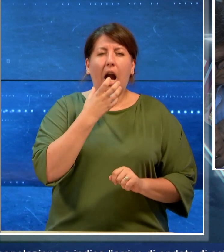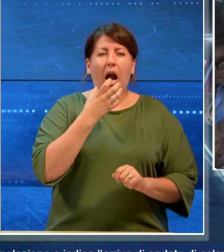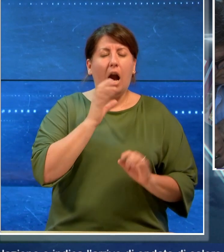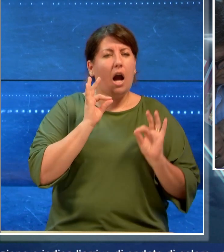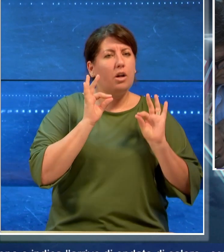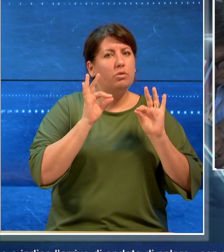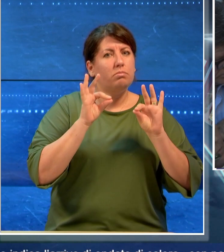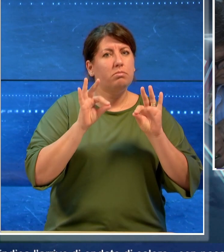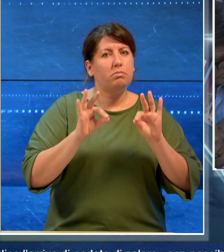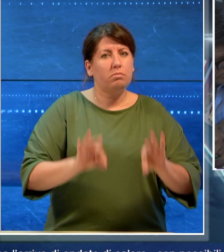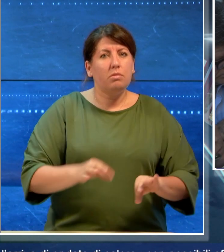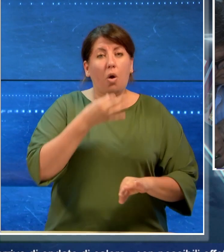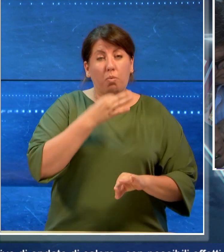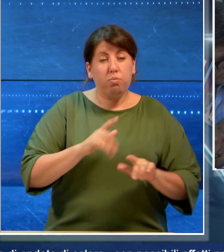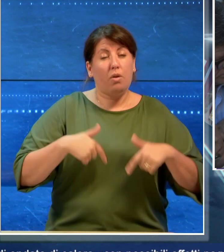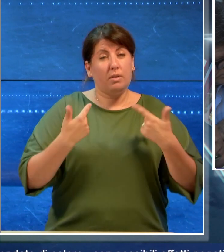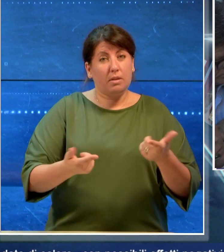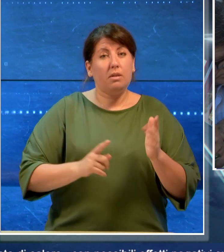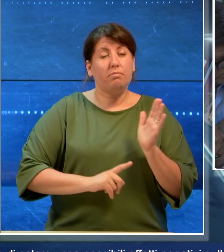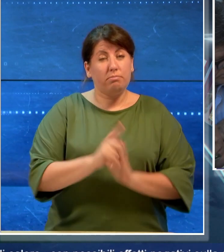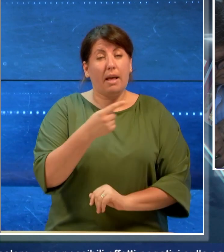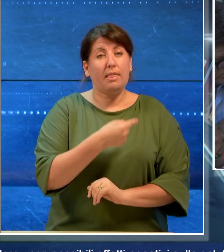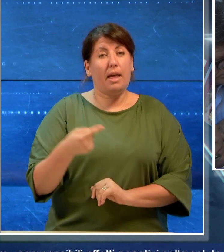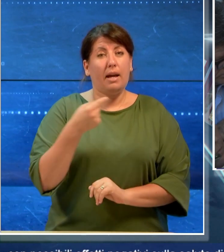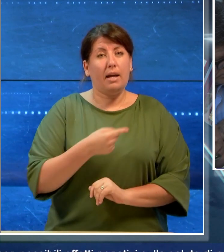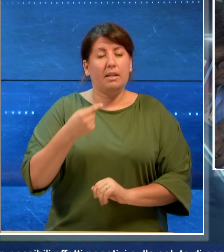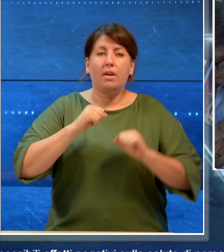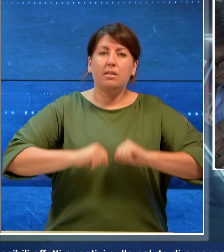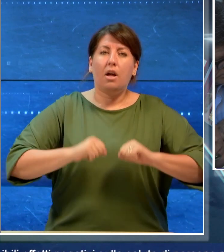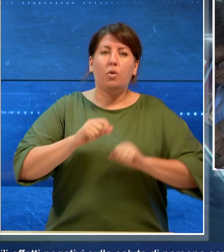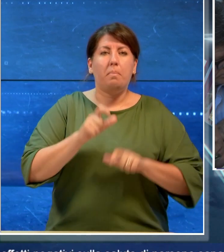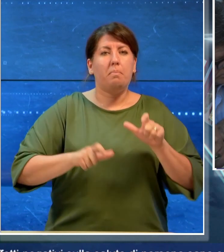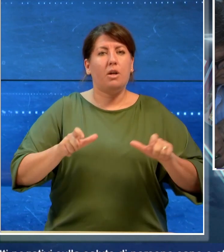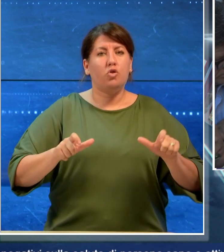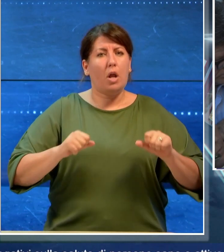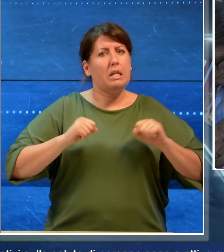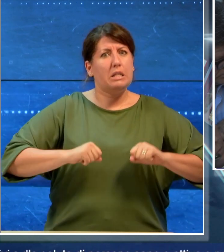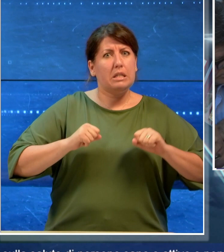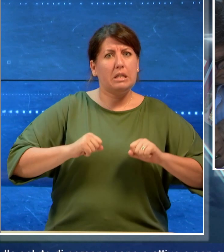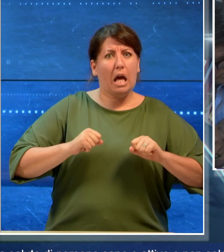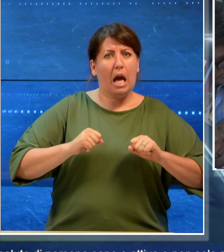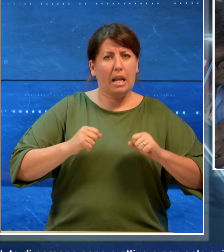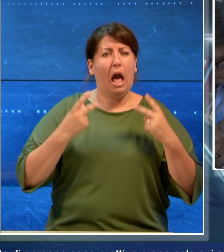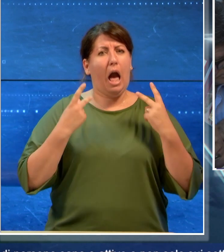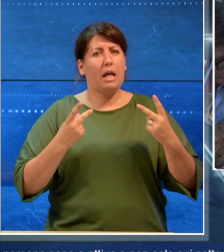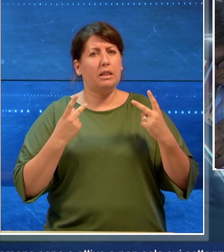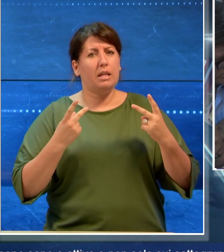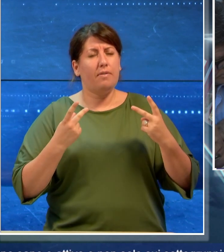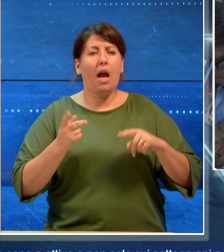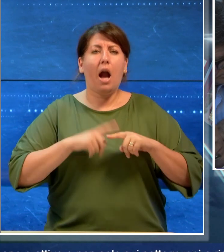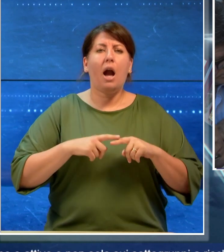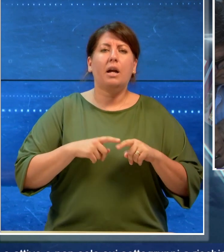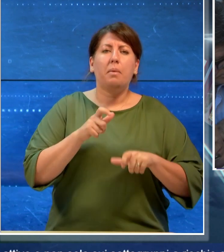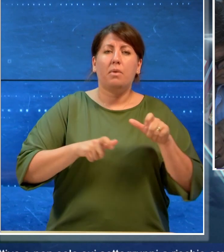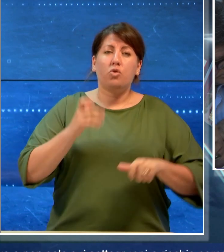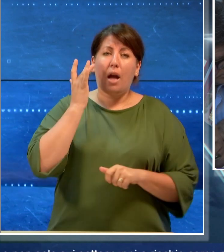con possibili effetti negativi sulla salute di persone sane e attive e non solo su persone